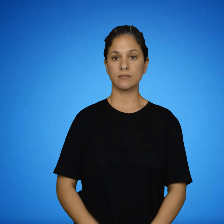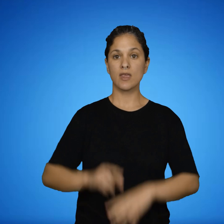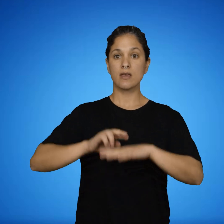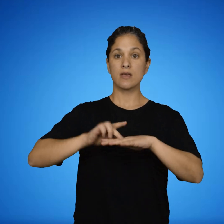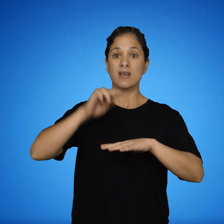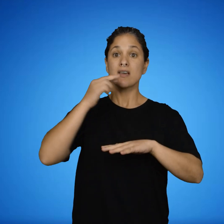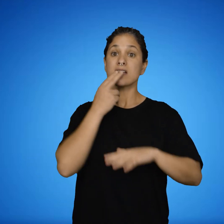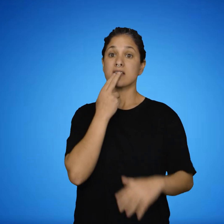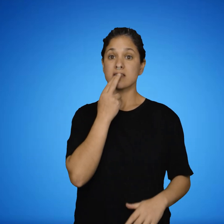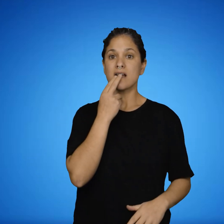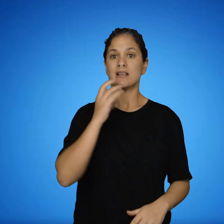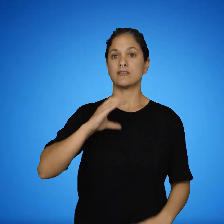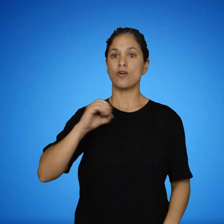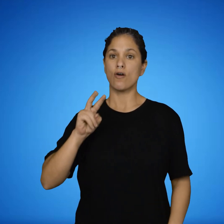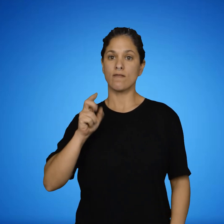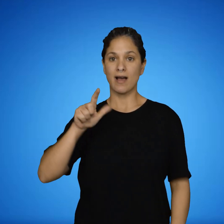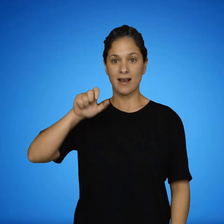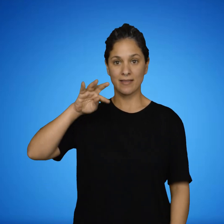Cristales covalentes y moleculares.